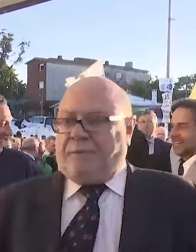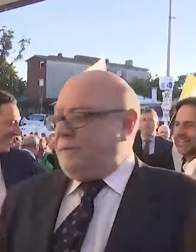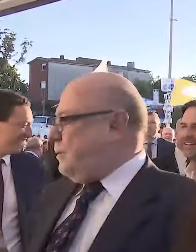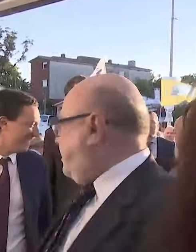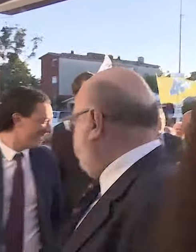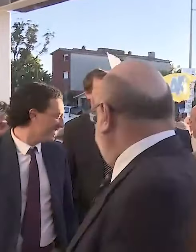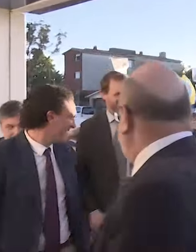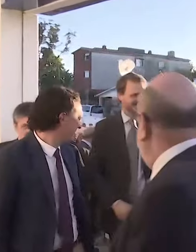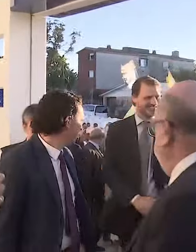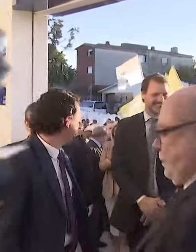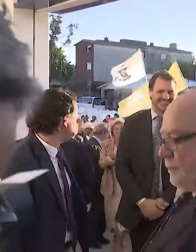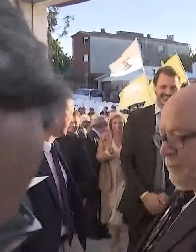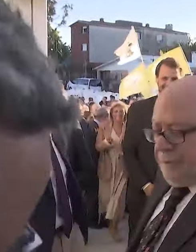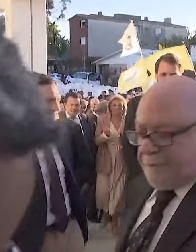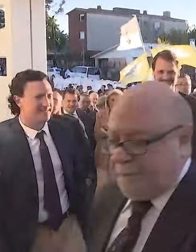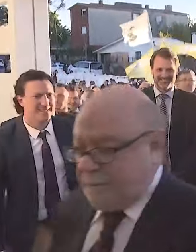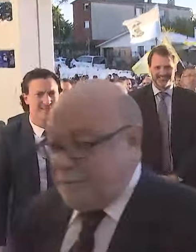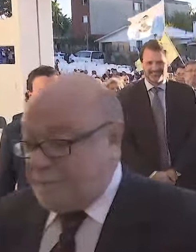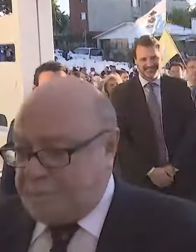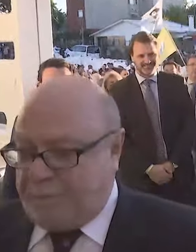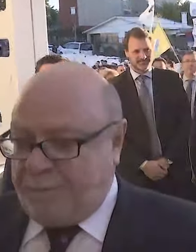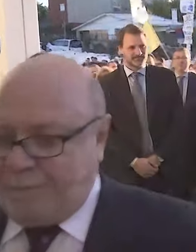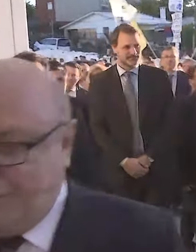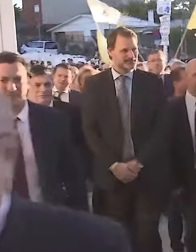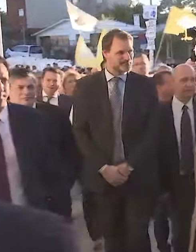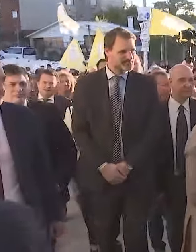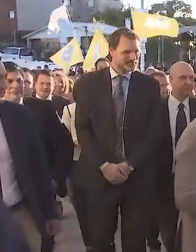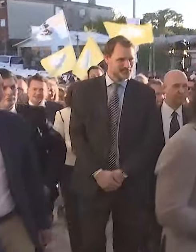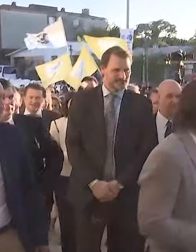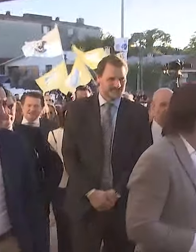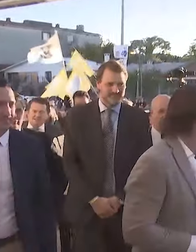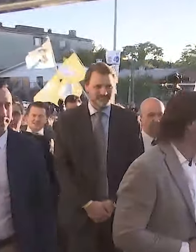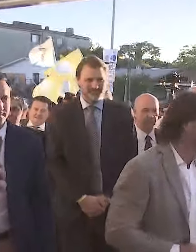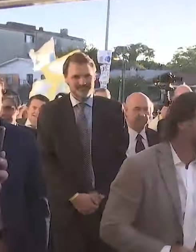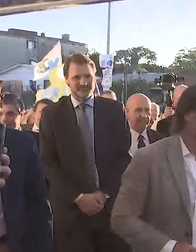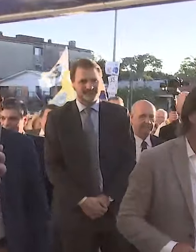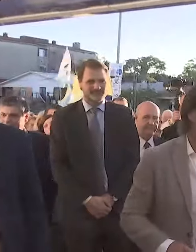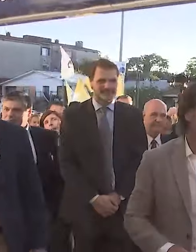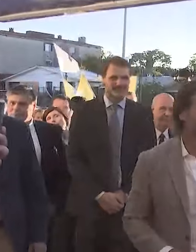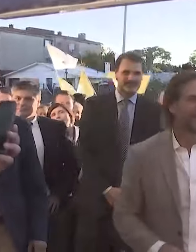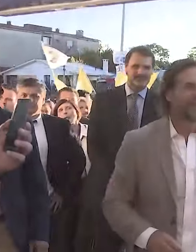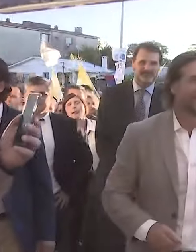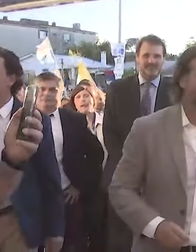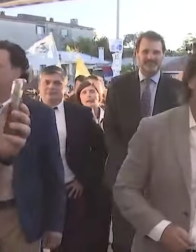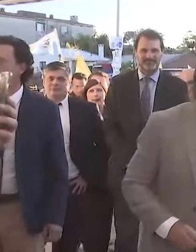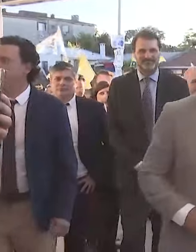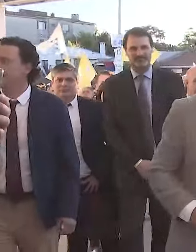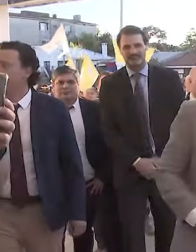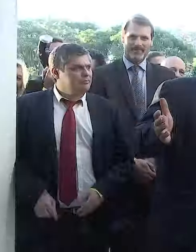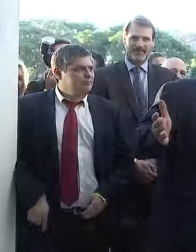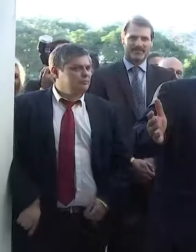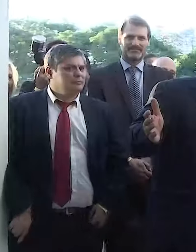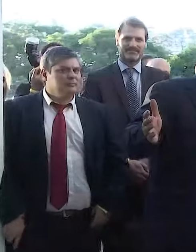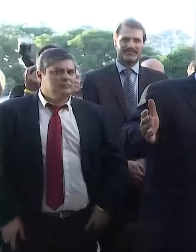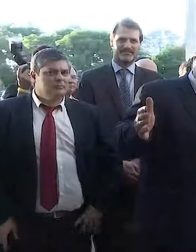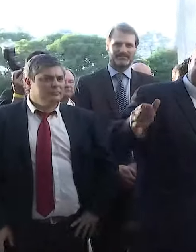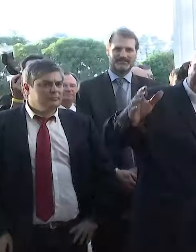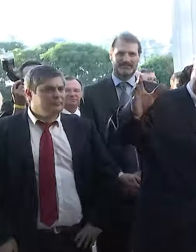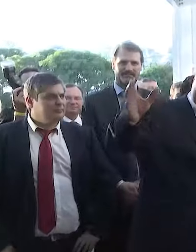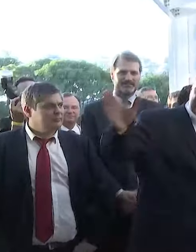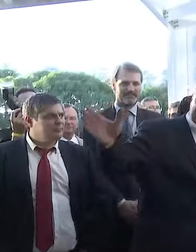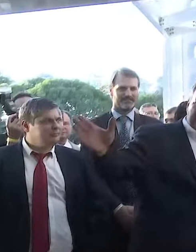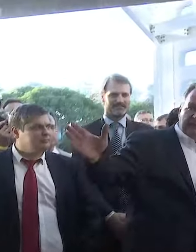exista una salud para quien la puede pagar y otra distinta para quien no la puede pagar. La salud